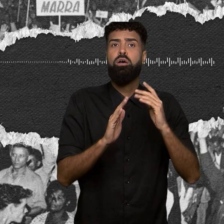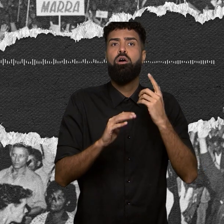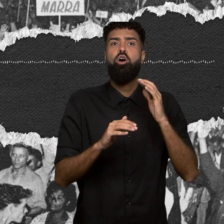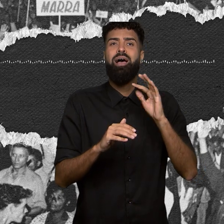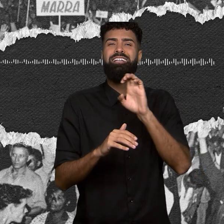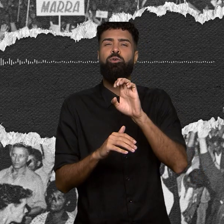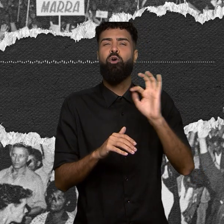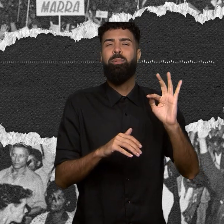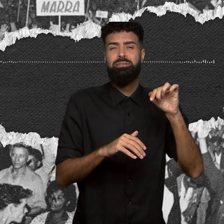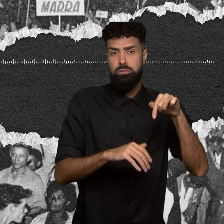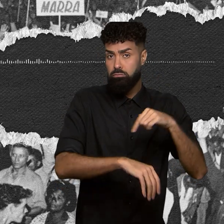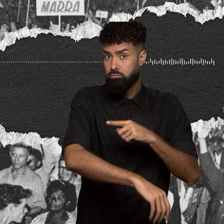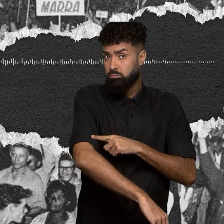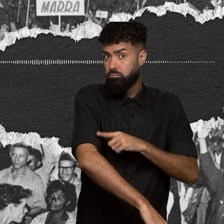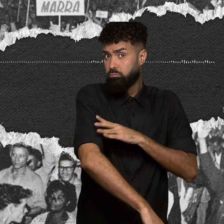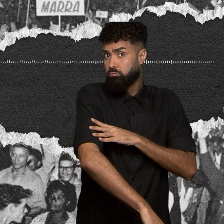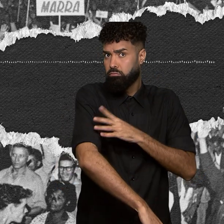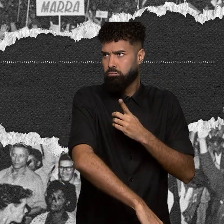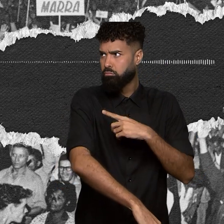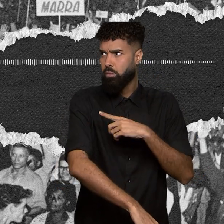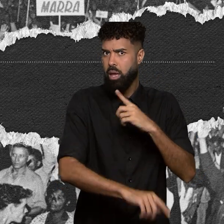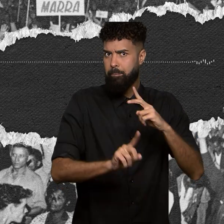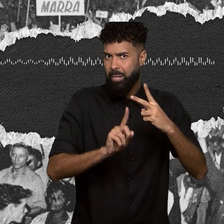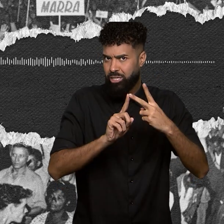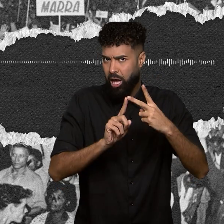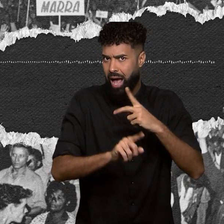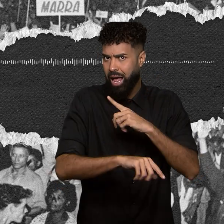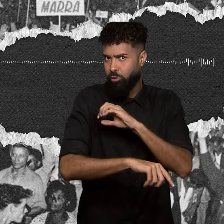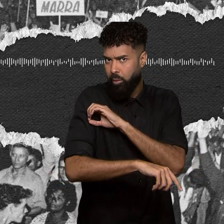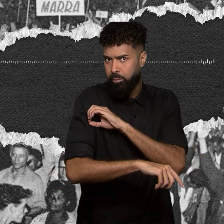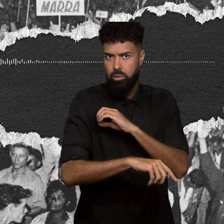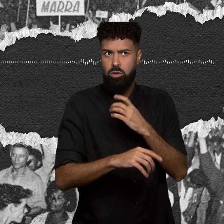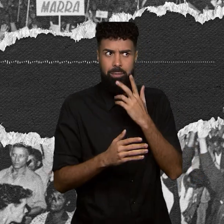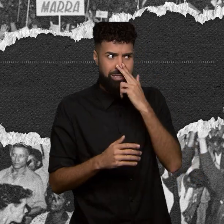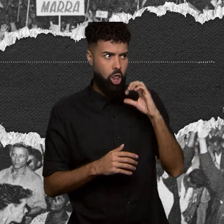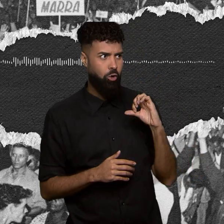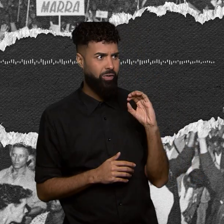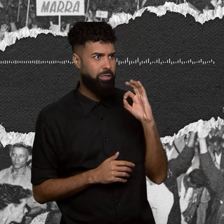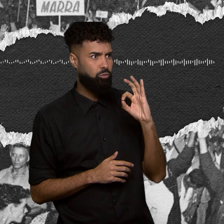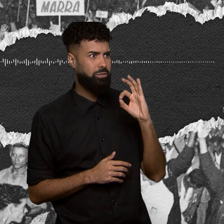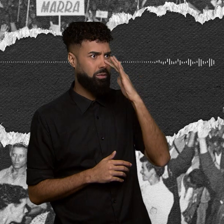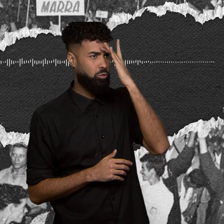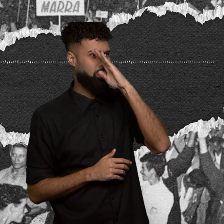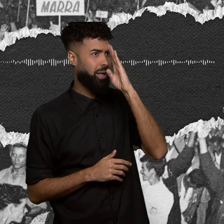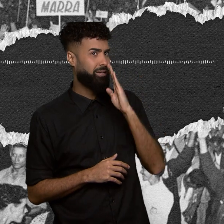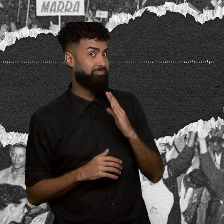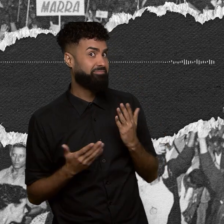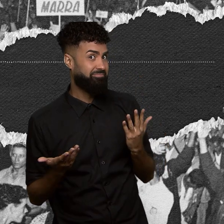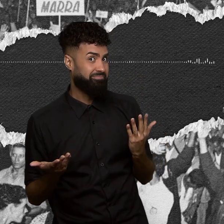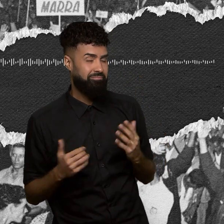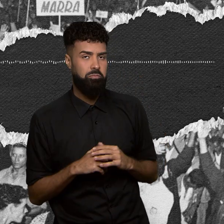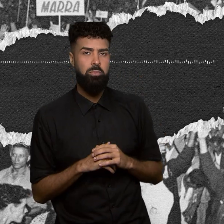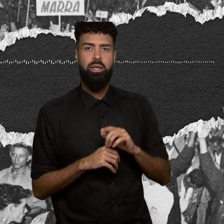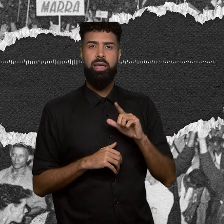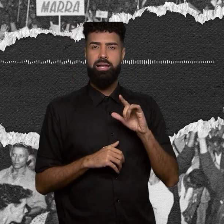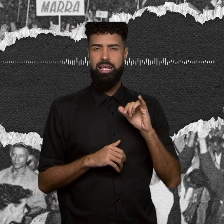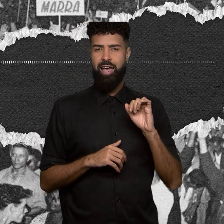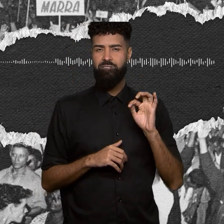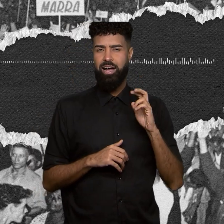temos aí quase 9 em cada 10 brasileiros. Lia Faria volta aqui para desenhar o quadro da época com a ajuda de